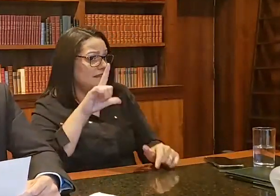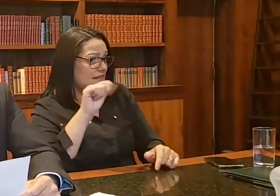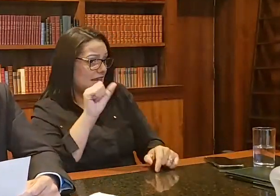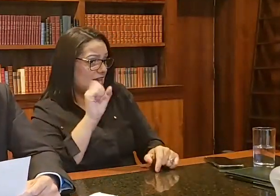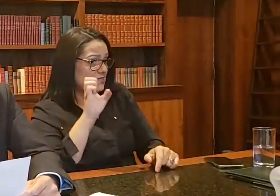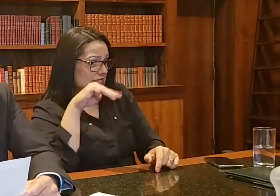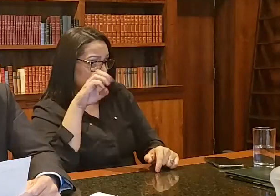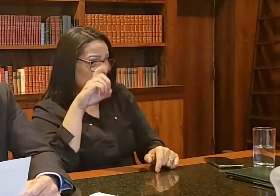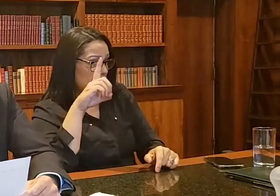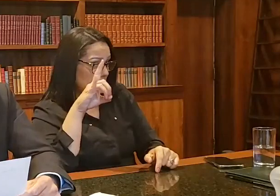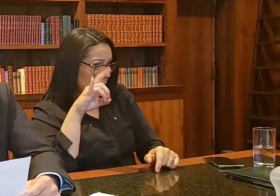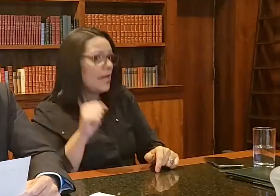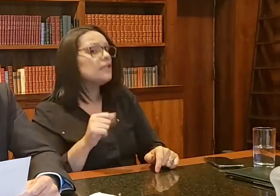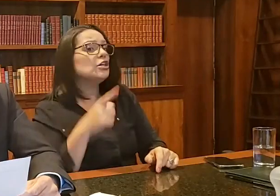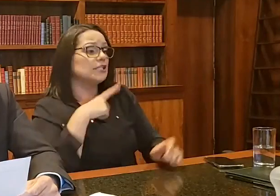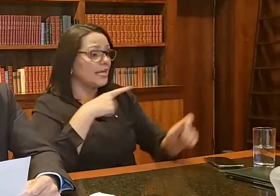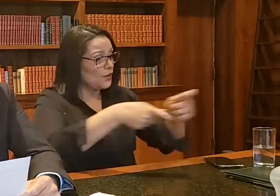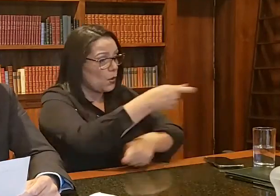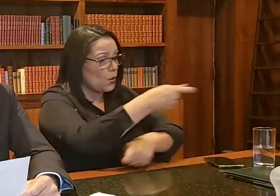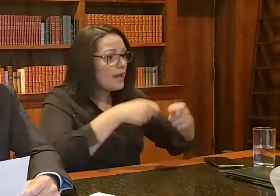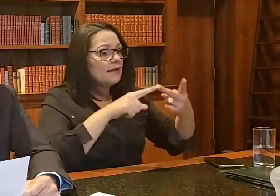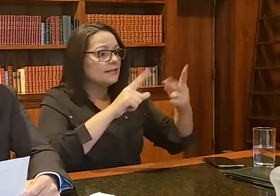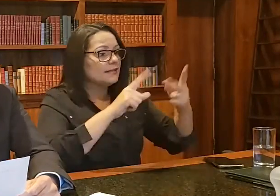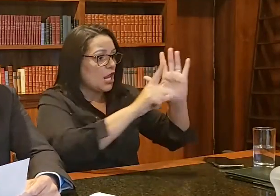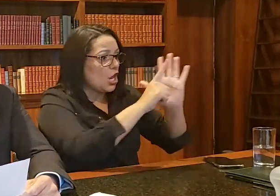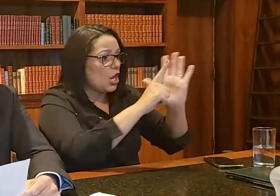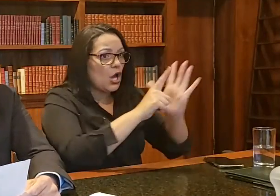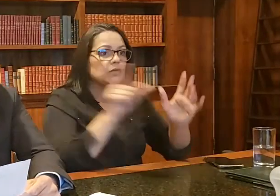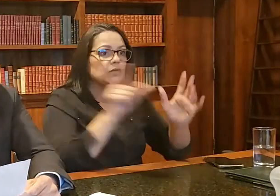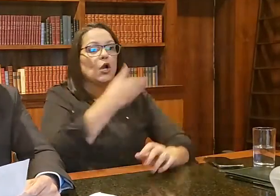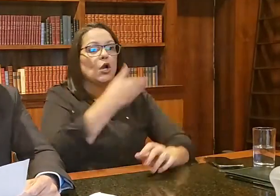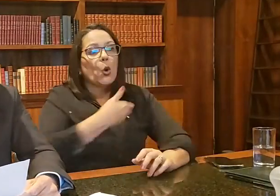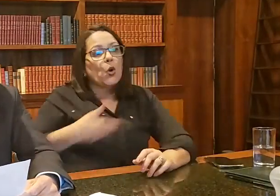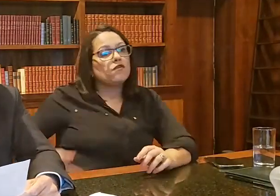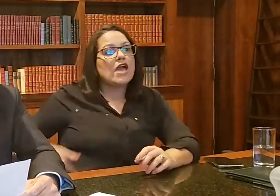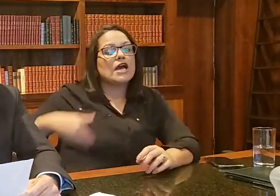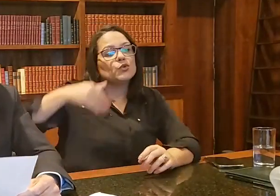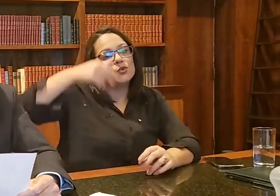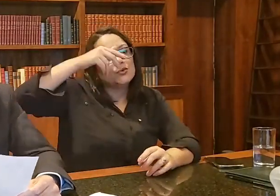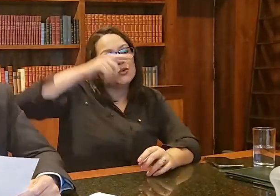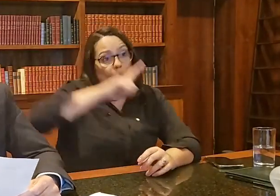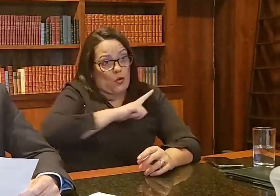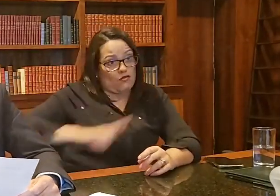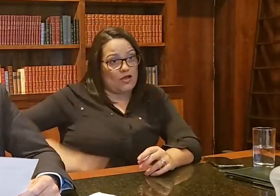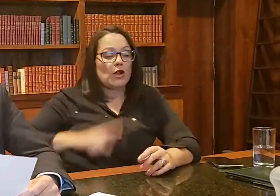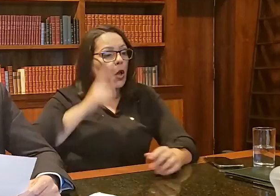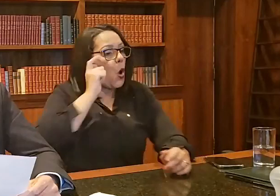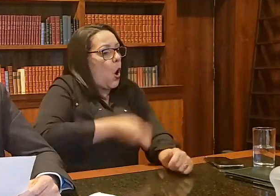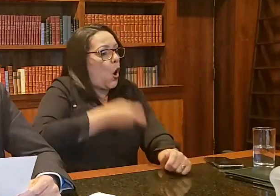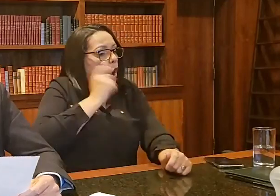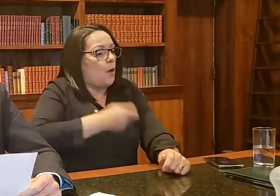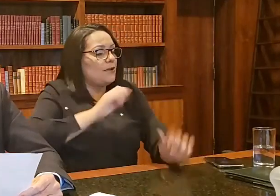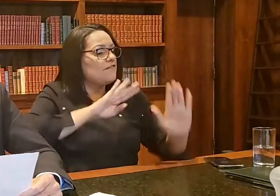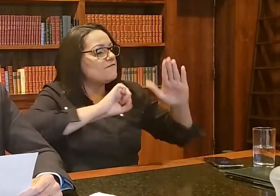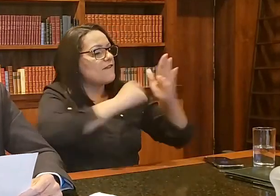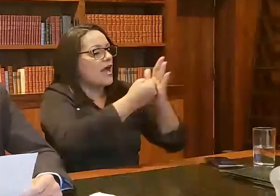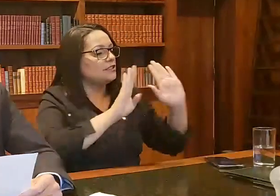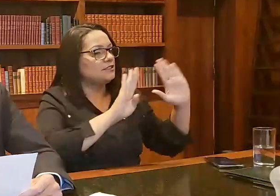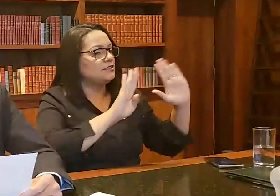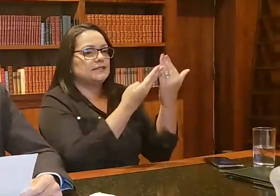que tinha comércio, etc., porque a ordem de fechar a via do governador e não do prefeito, acabou então